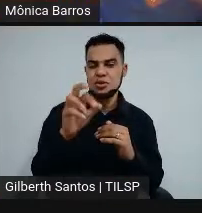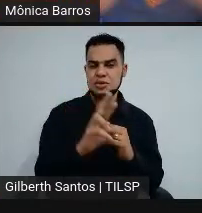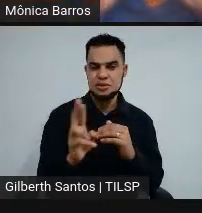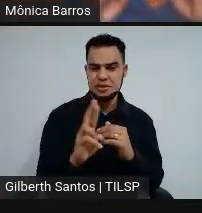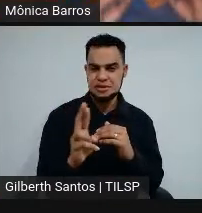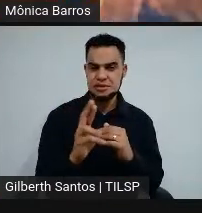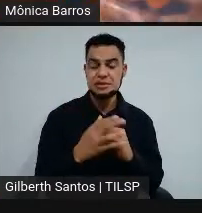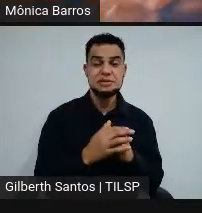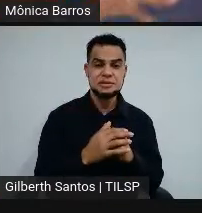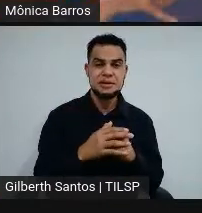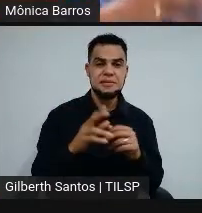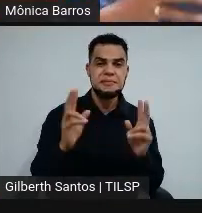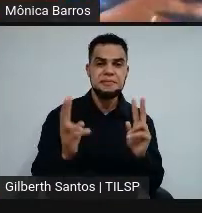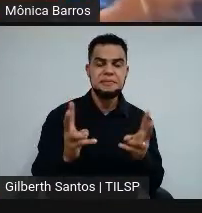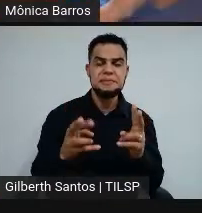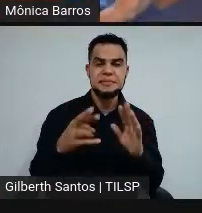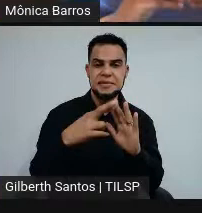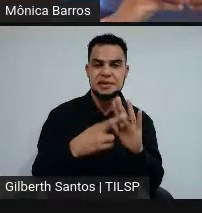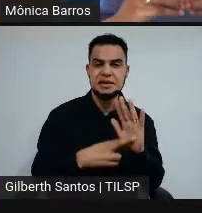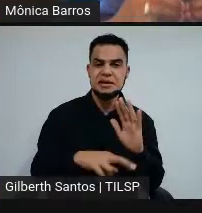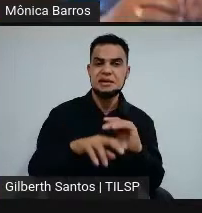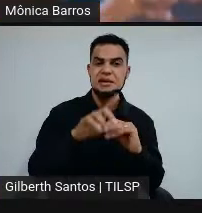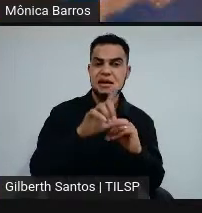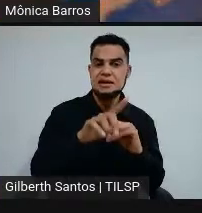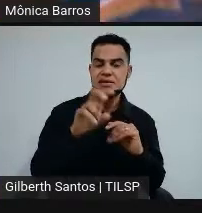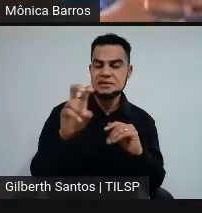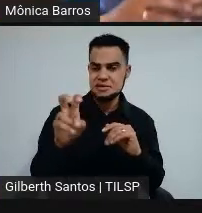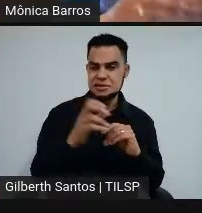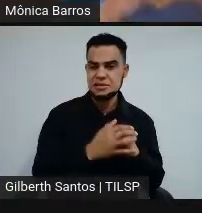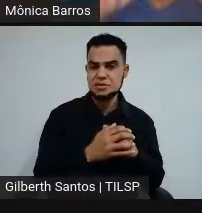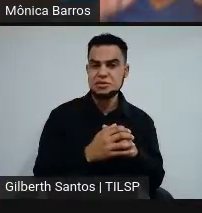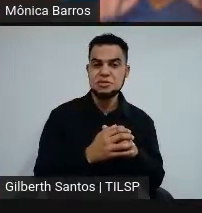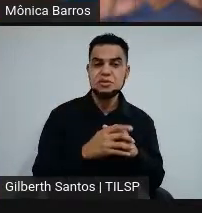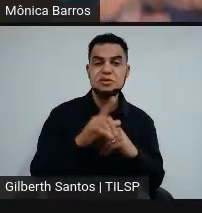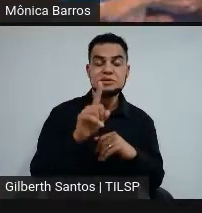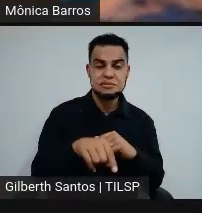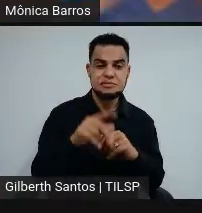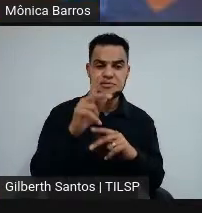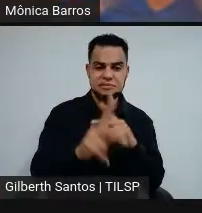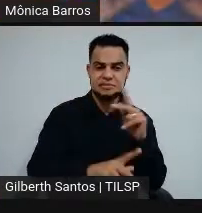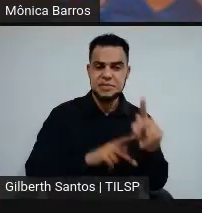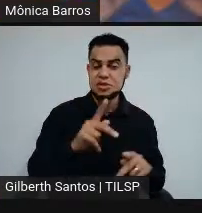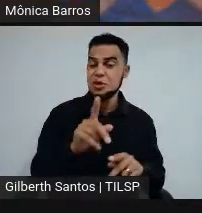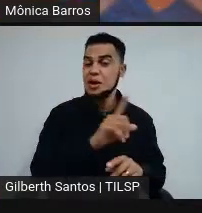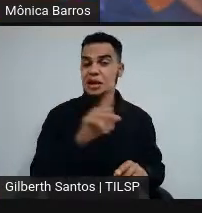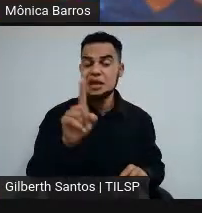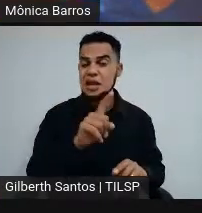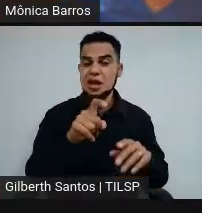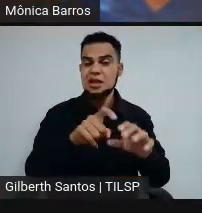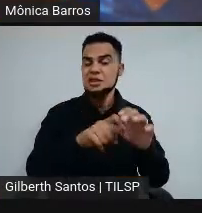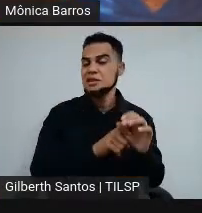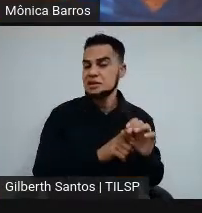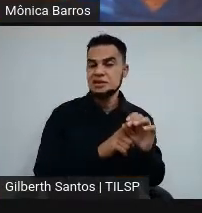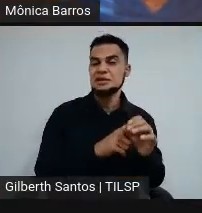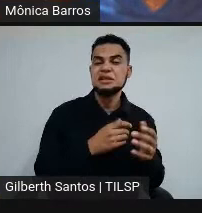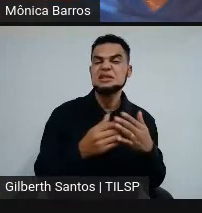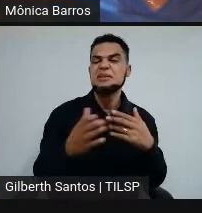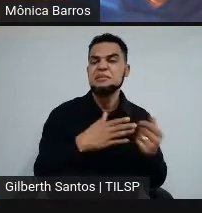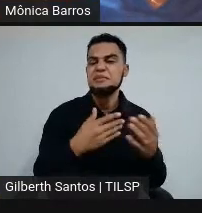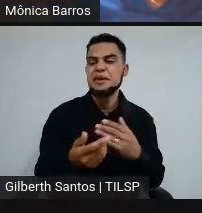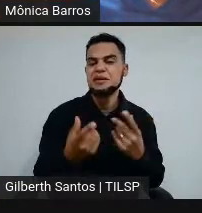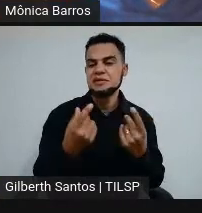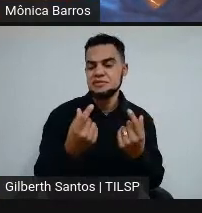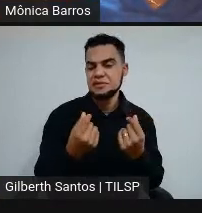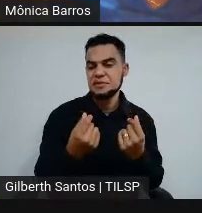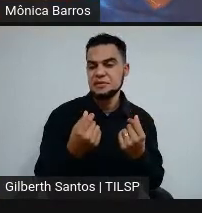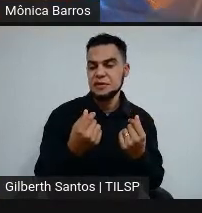A mesma regra. L5, número ímpar, são pessoas que não dependem, independem da renda, tem